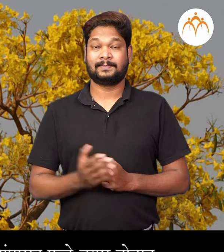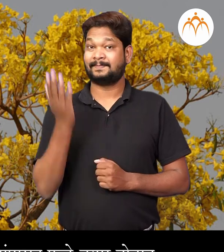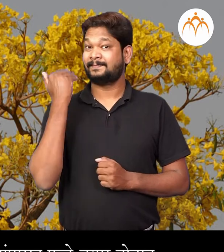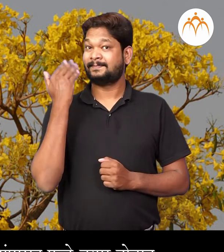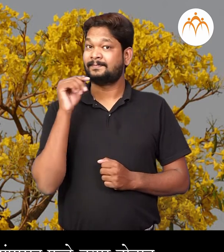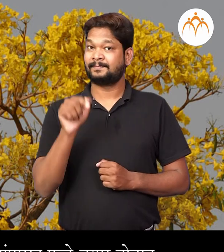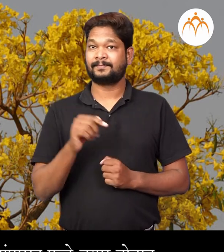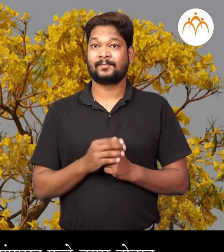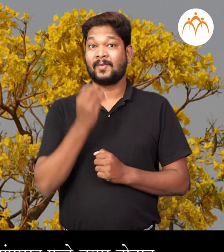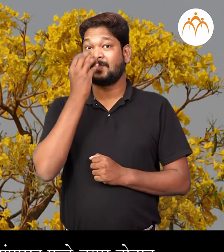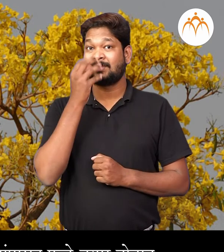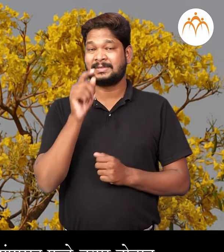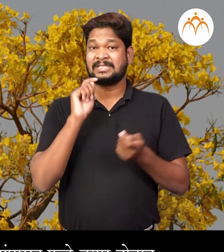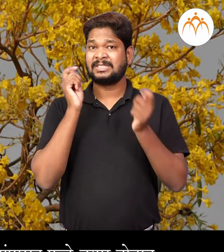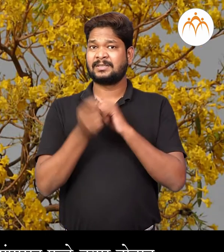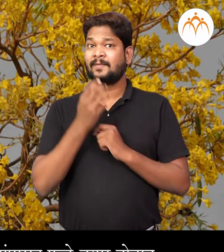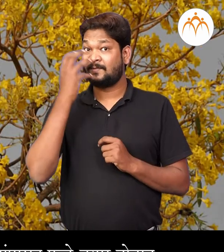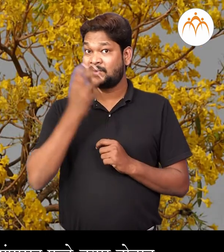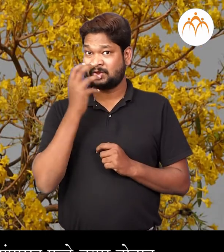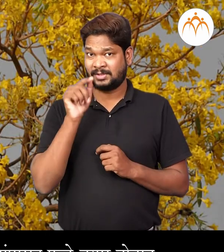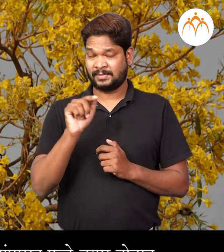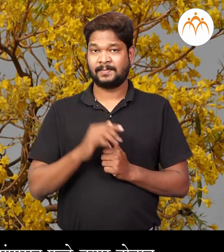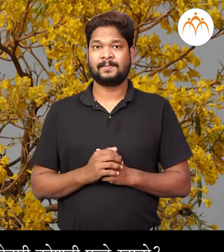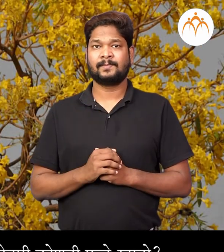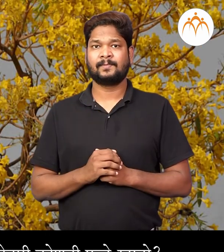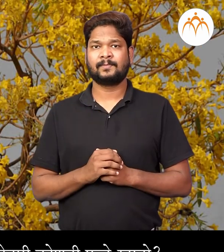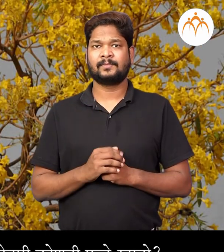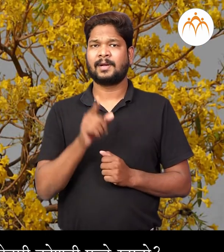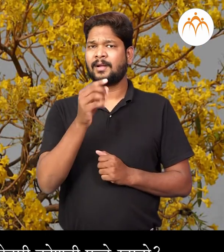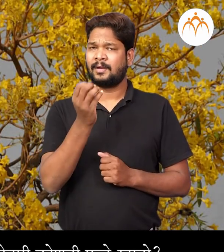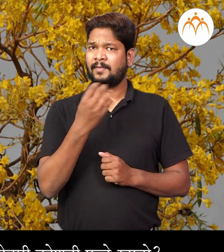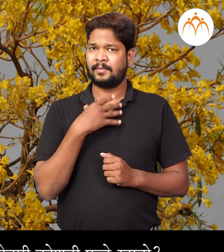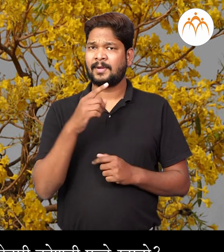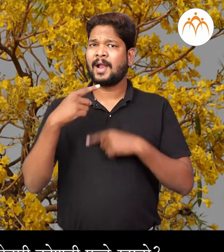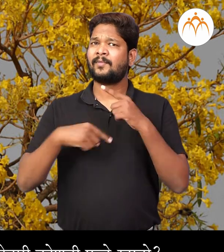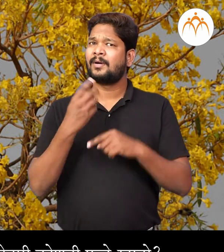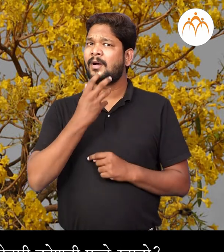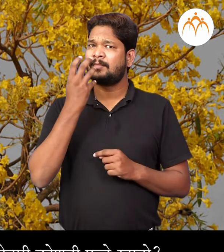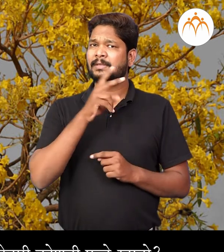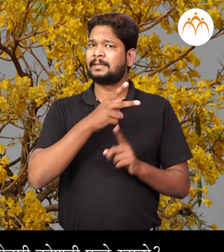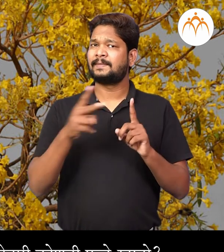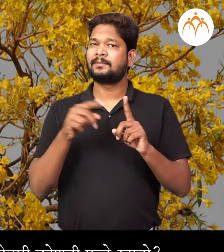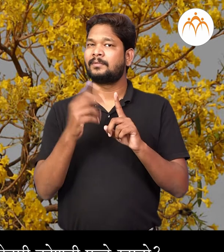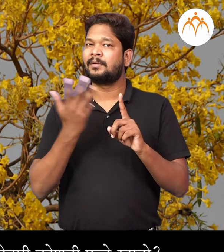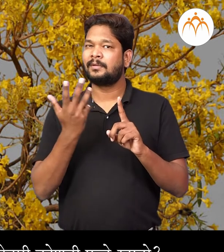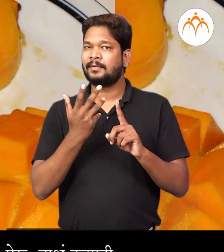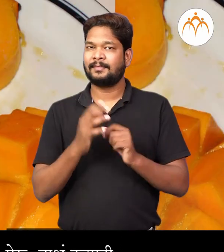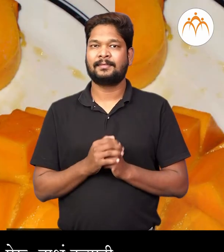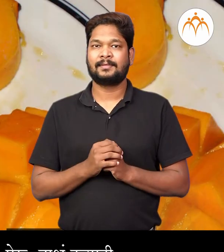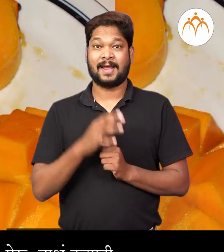यादी आपन पाहिले कि फुलान पसुन फड़े तायर होतात। तुम्ही सांगुशा कालका कि आपन नहेमी कोणती फड़े खातो।